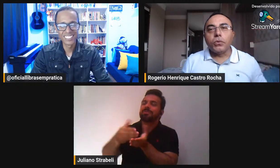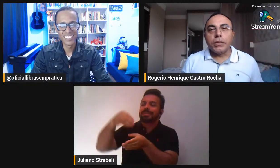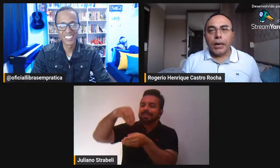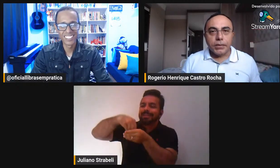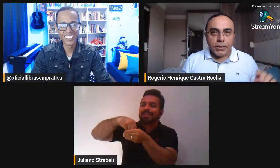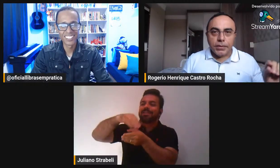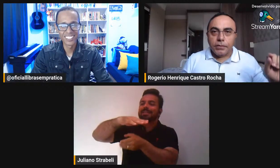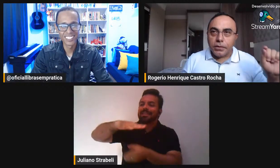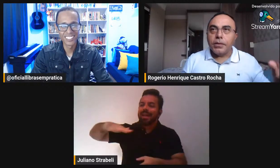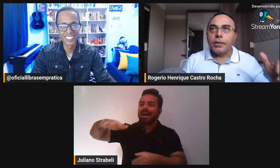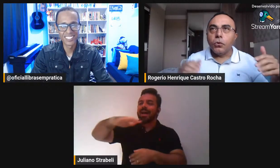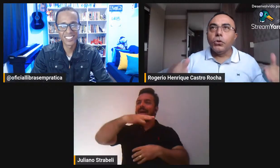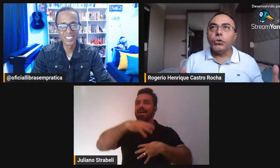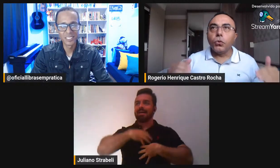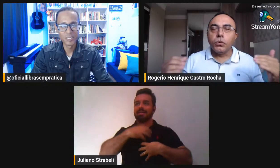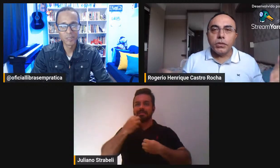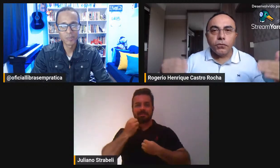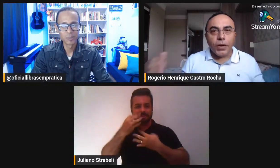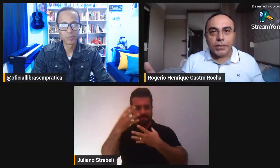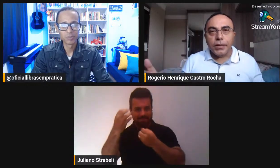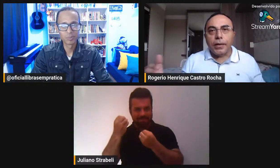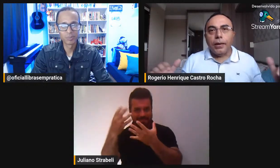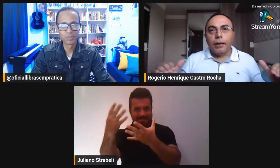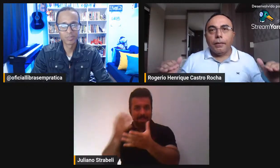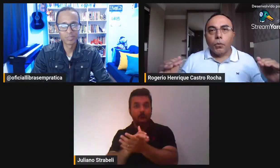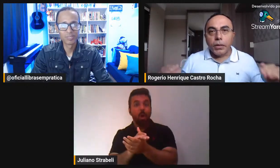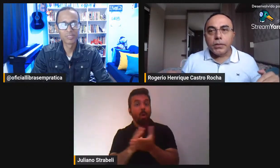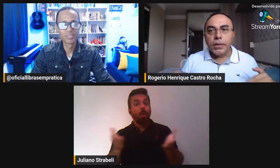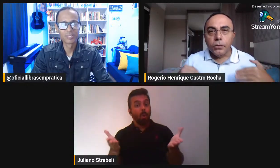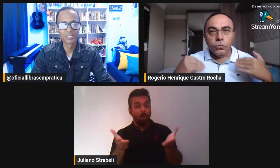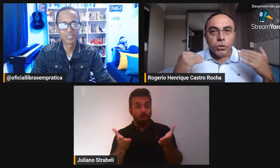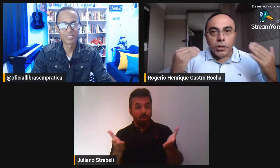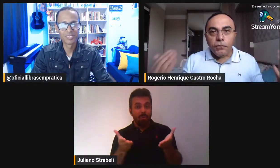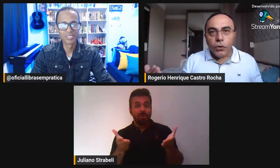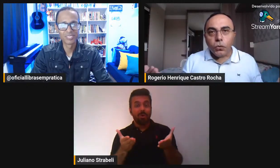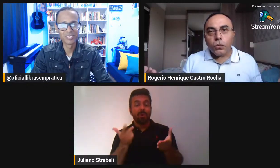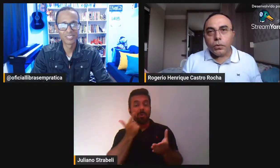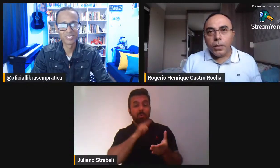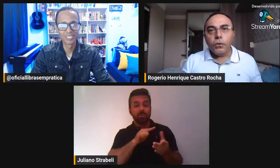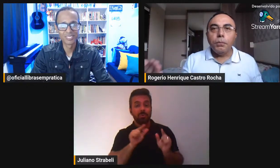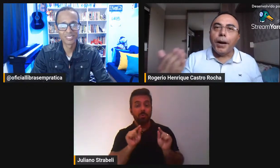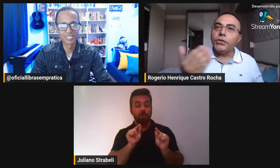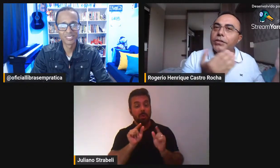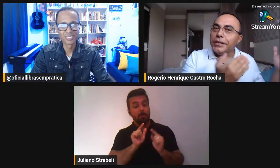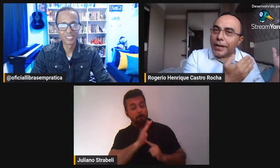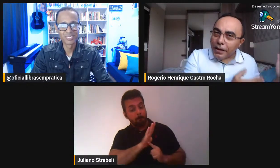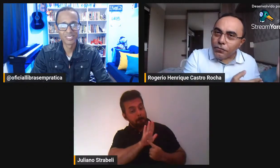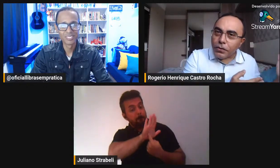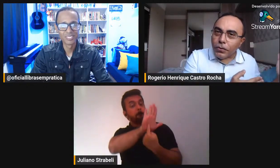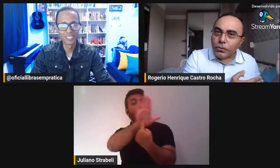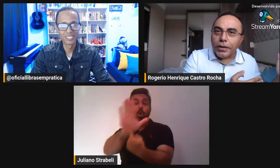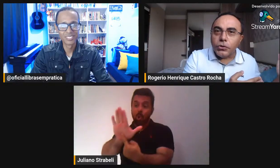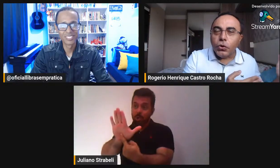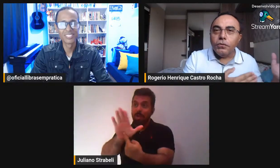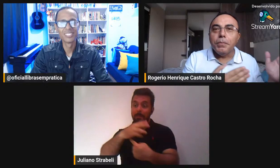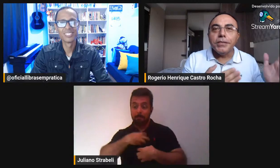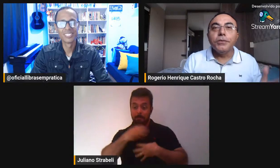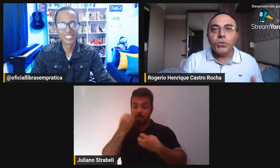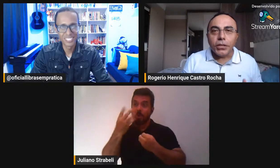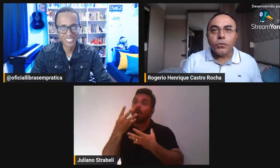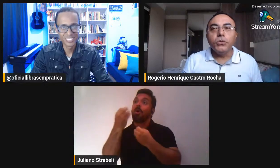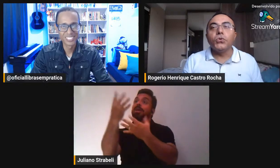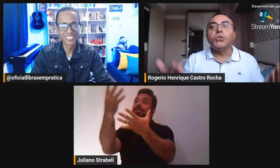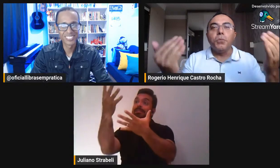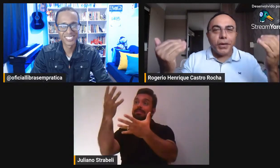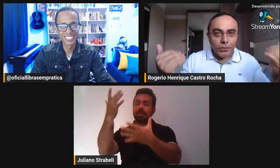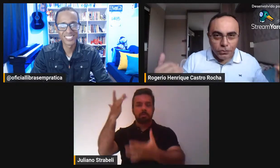para a maturidade, diz assim, sim, hoje eu consigo fazer poesia num nível que eu imaginava quando era jovem, mas